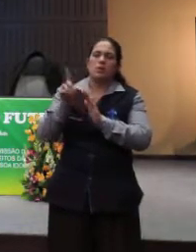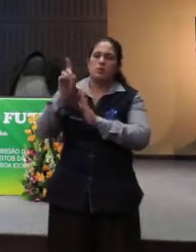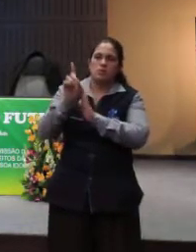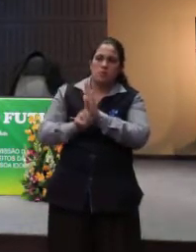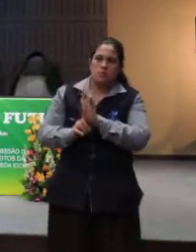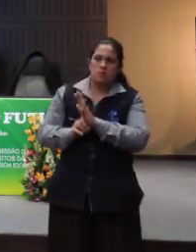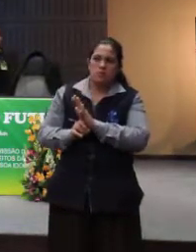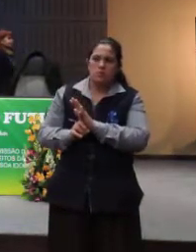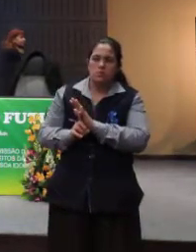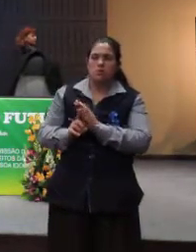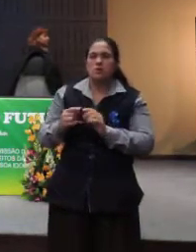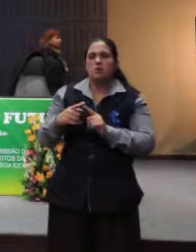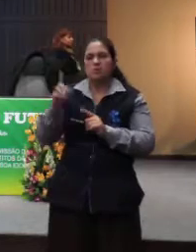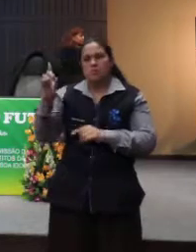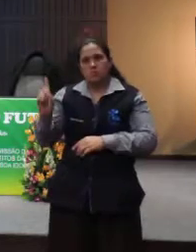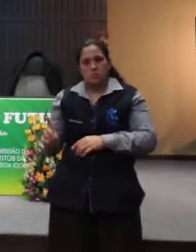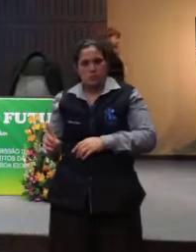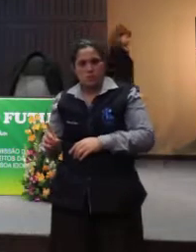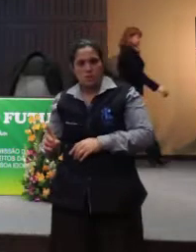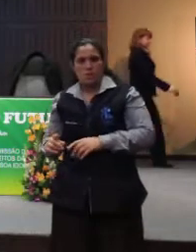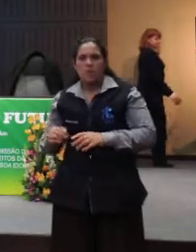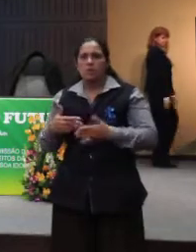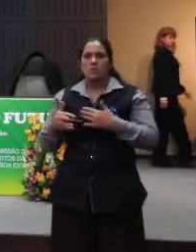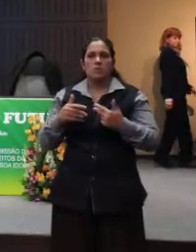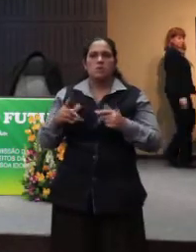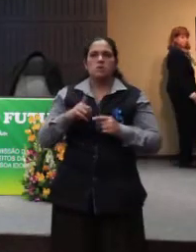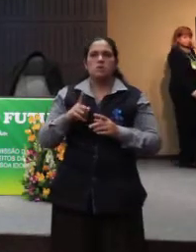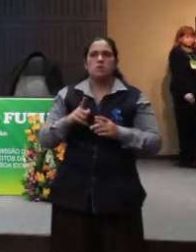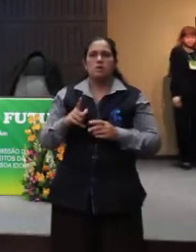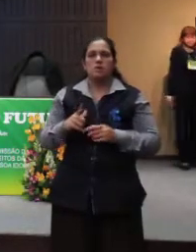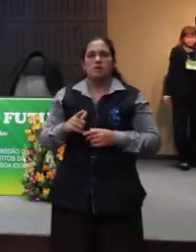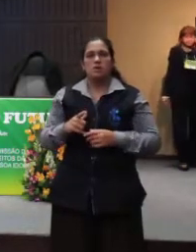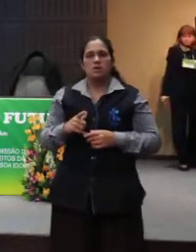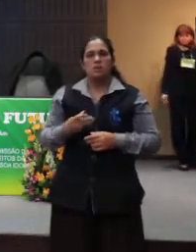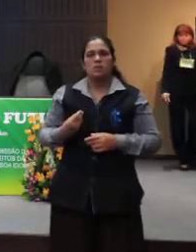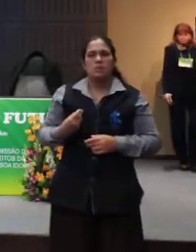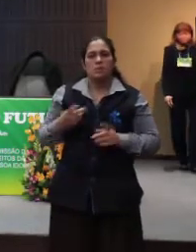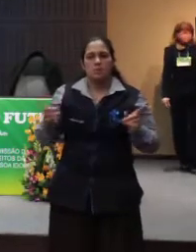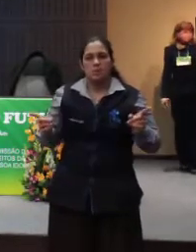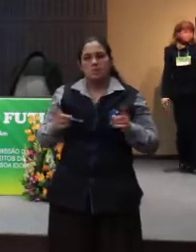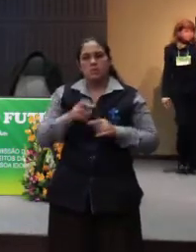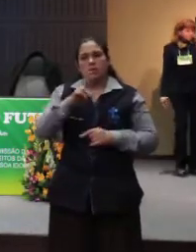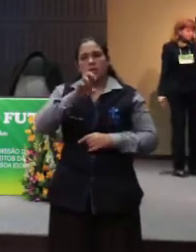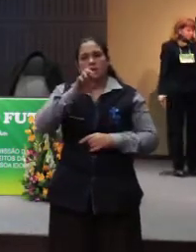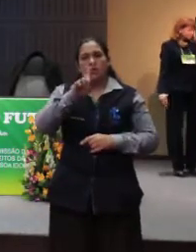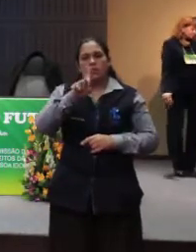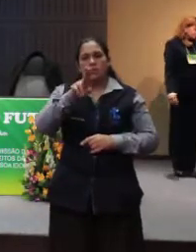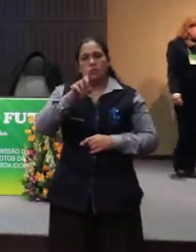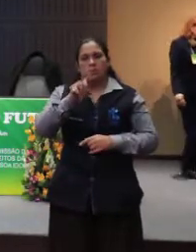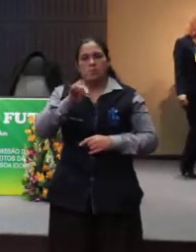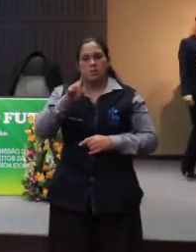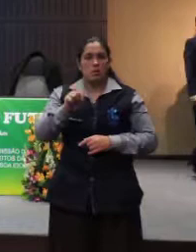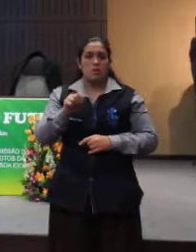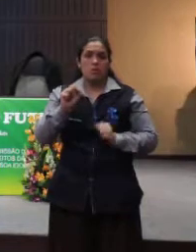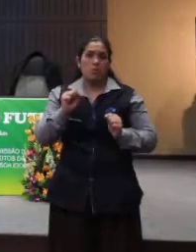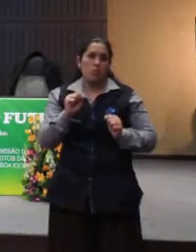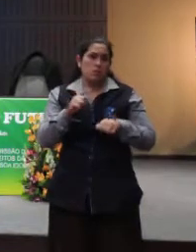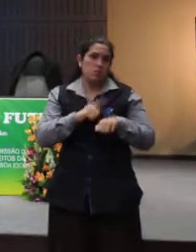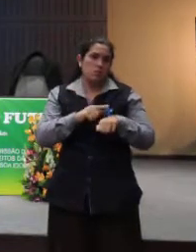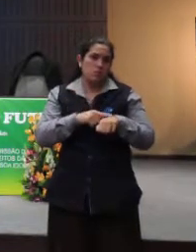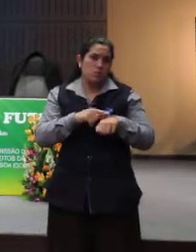deficiência, mas para qualquer pessoa com mobilidade reduzida. Que pode ser, inclusive, por uma situação passageira, por um